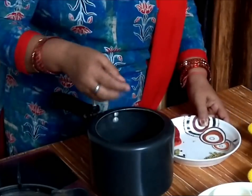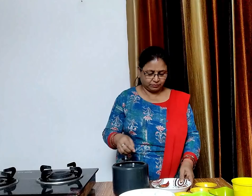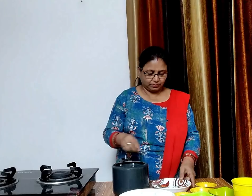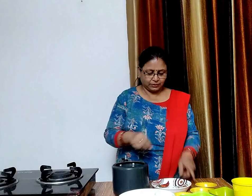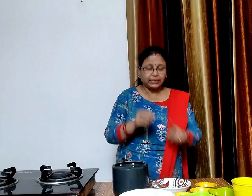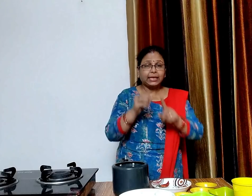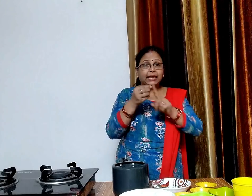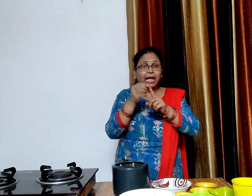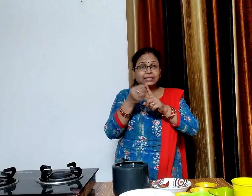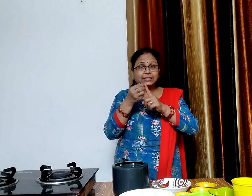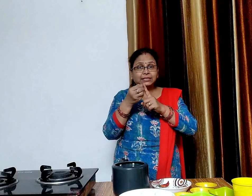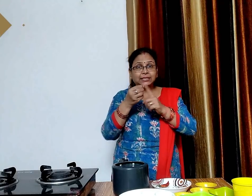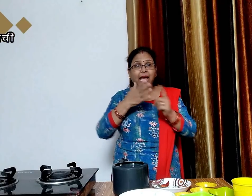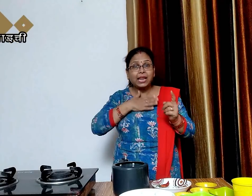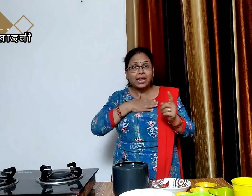दो छोटी इलाईची